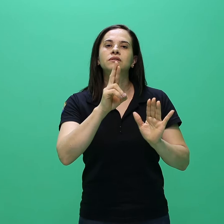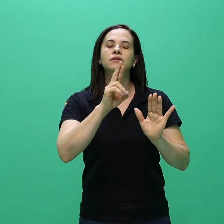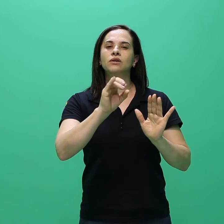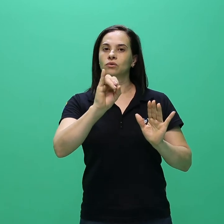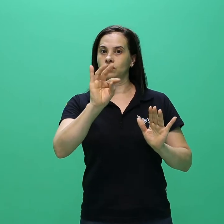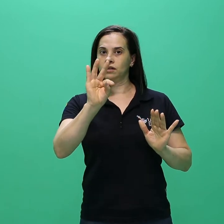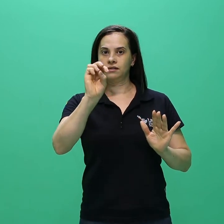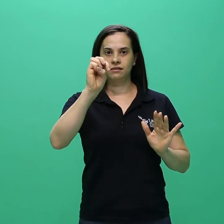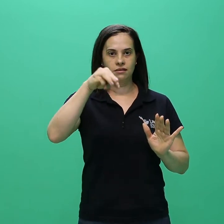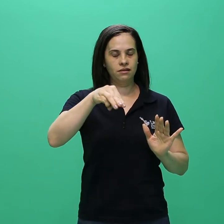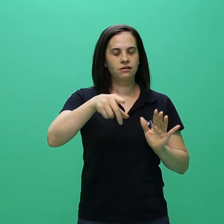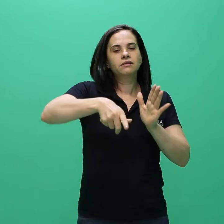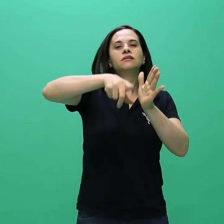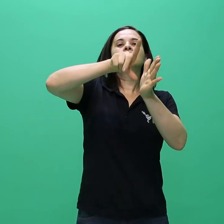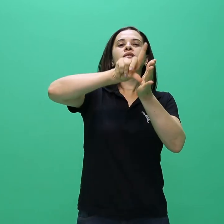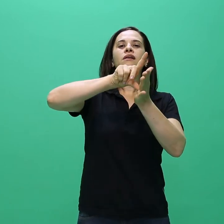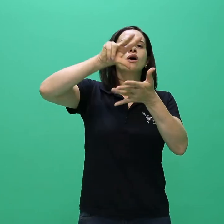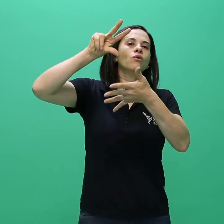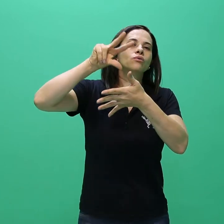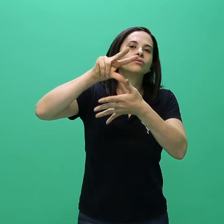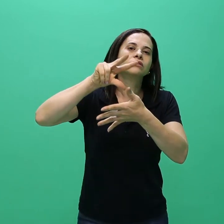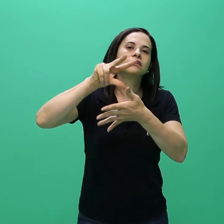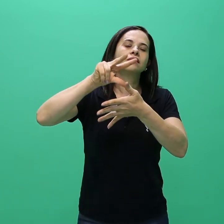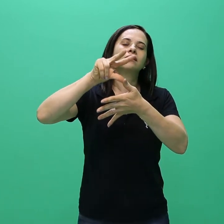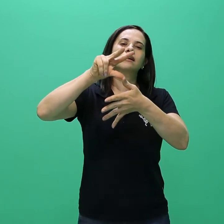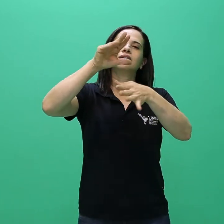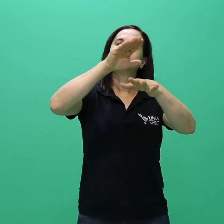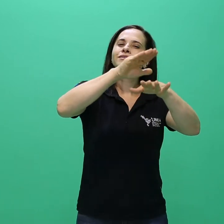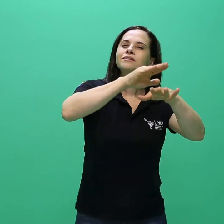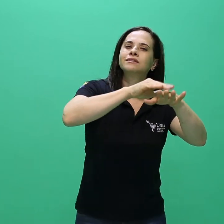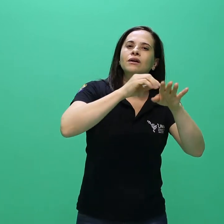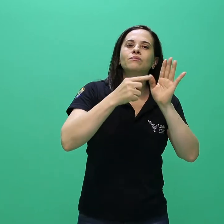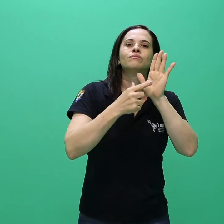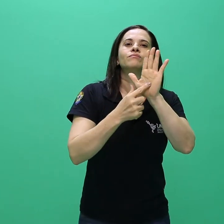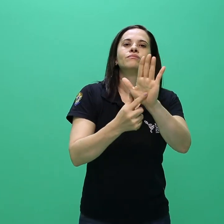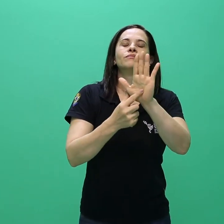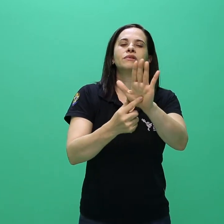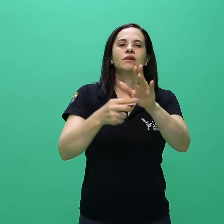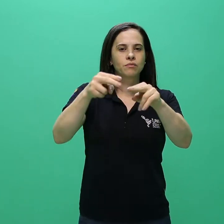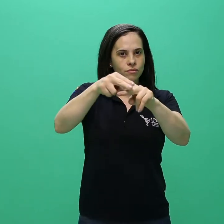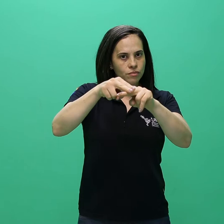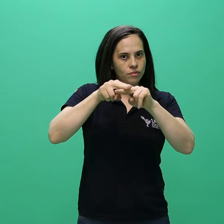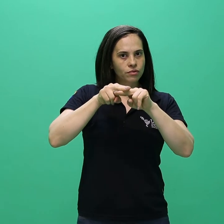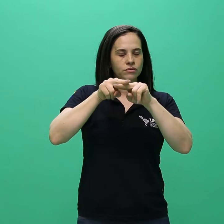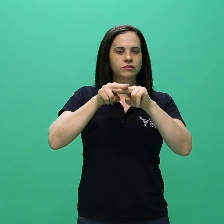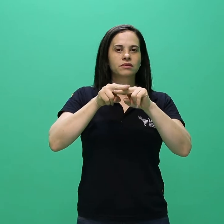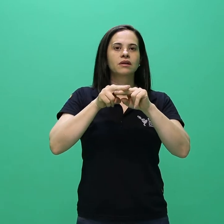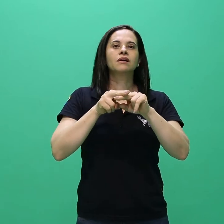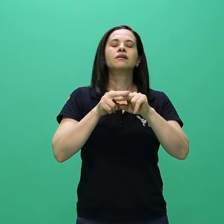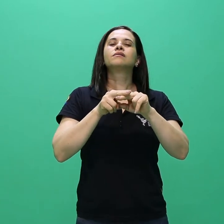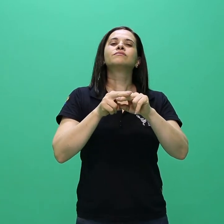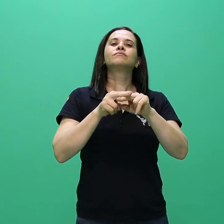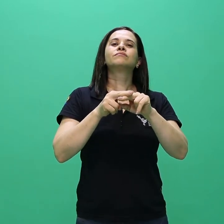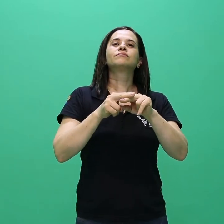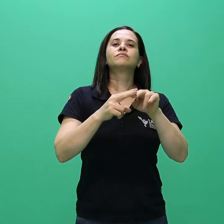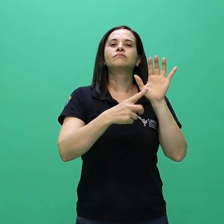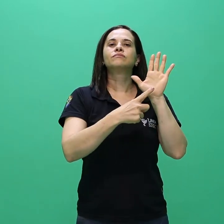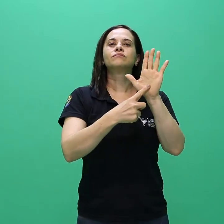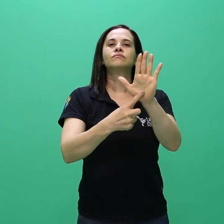supracitado, a UNILA solicitará aos candidatos empatados, por meio de publicação de edital de